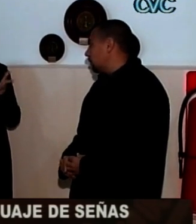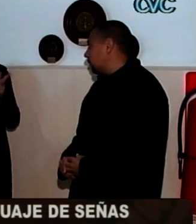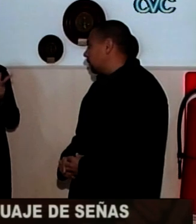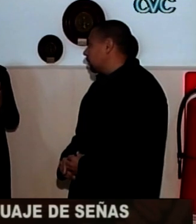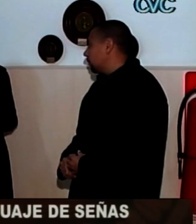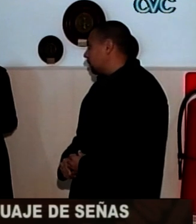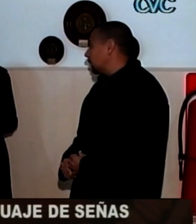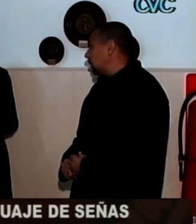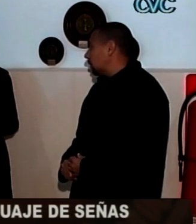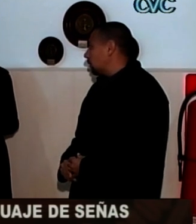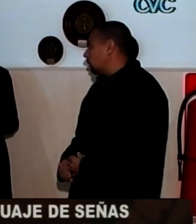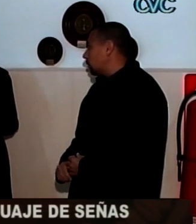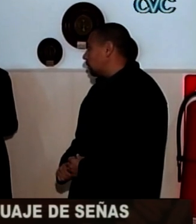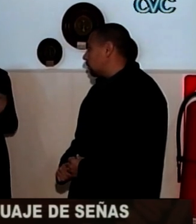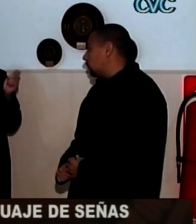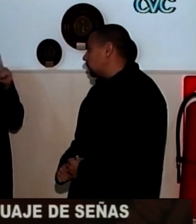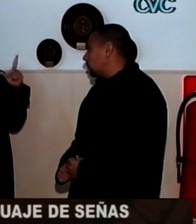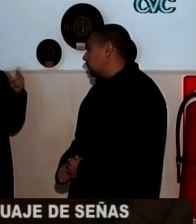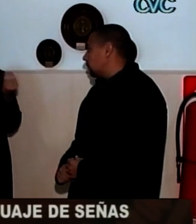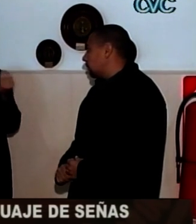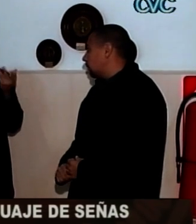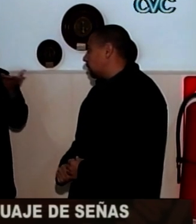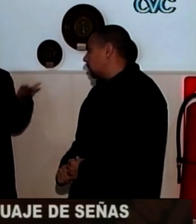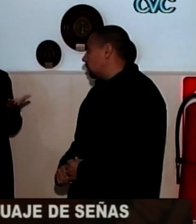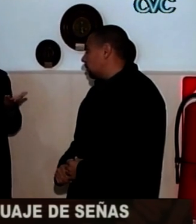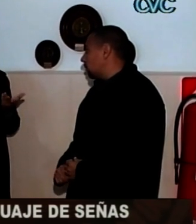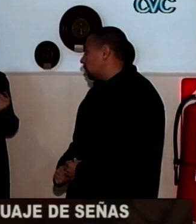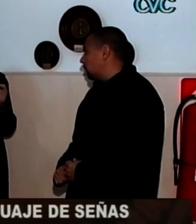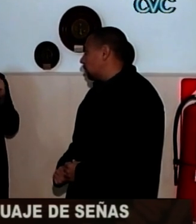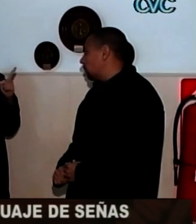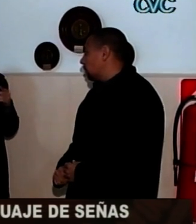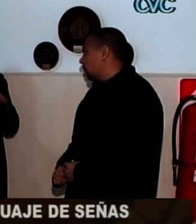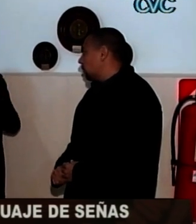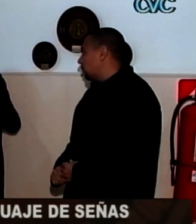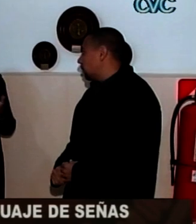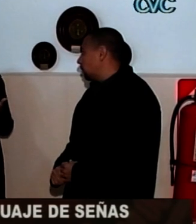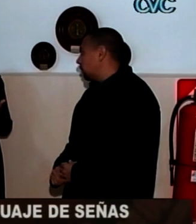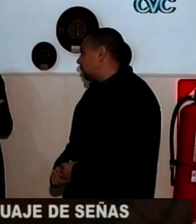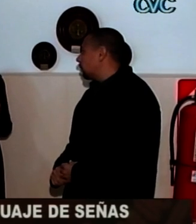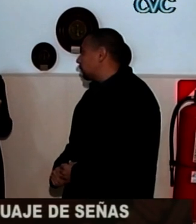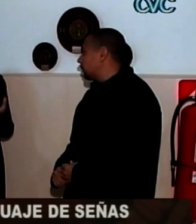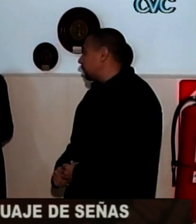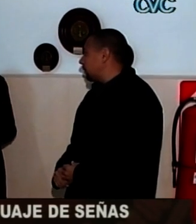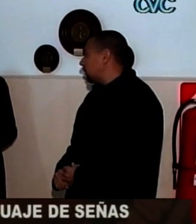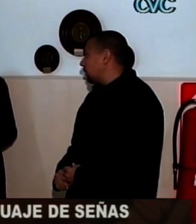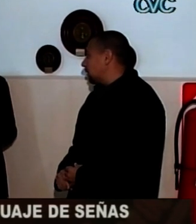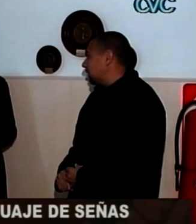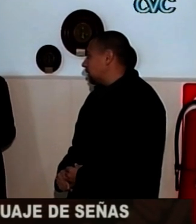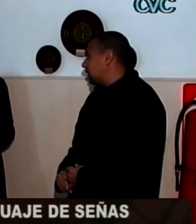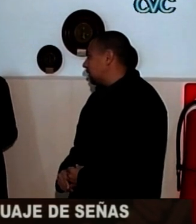Me imagino sorprendidos o no por la cantidad de gente que se ha encripto y está viniendo. ¿Cómo estás, Gabriel? Buenos días. Hola, buenos días.